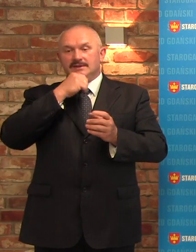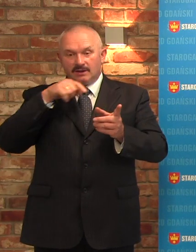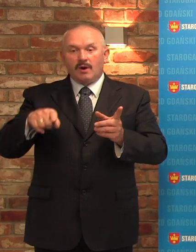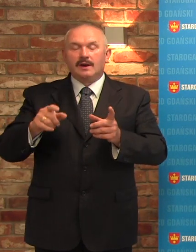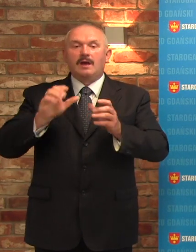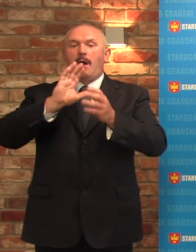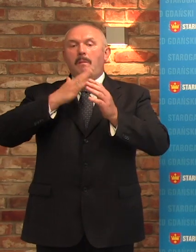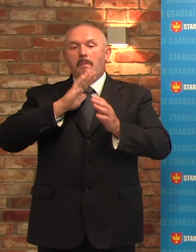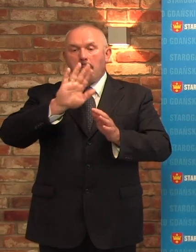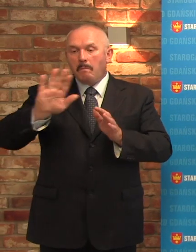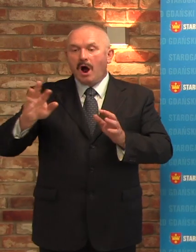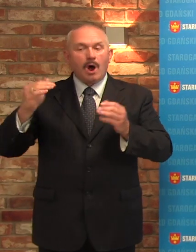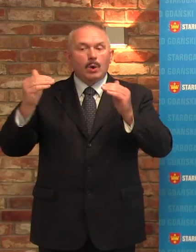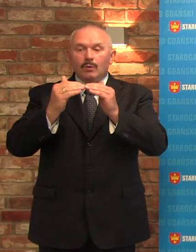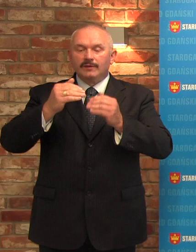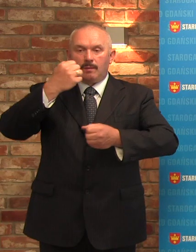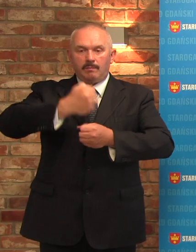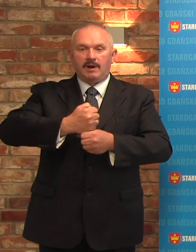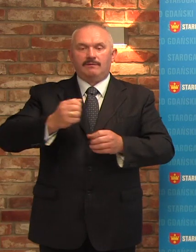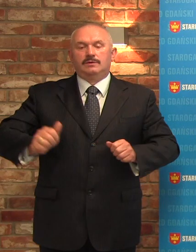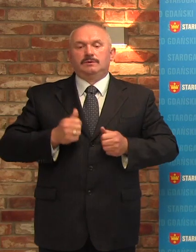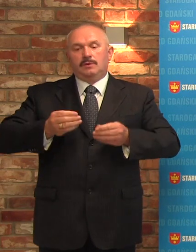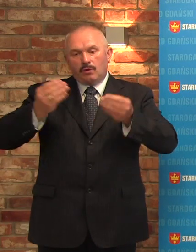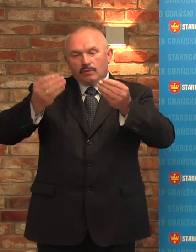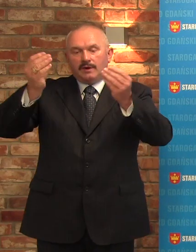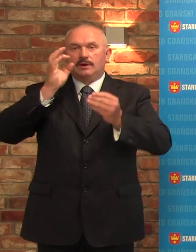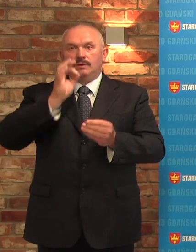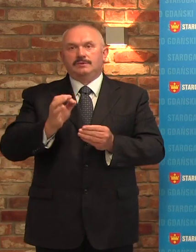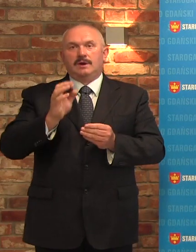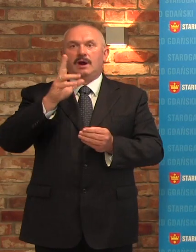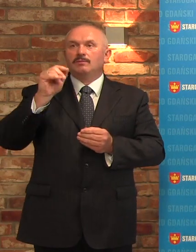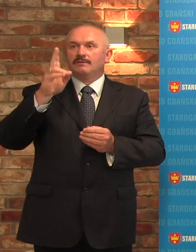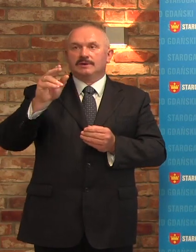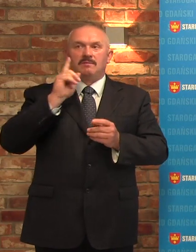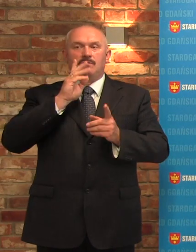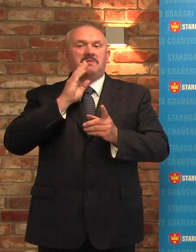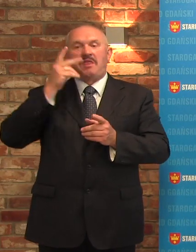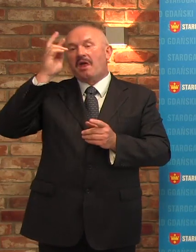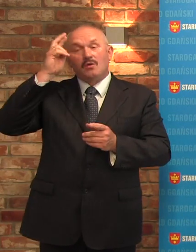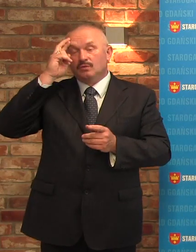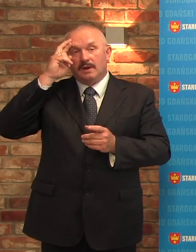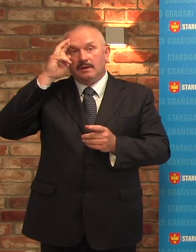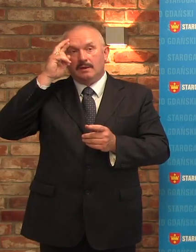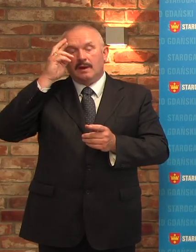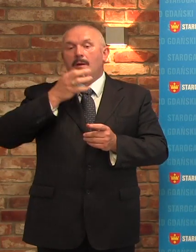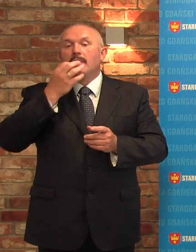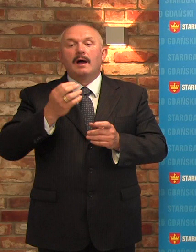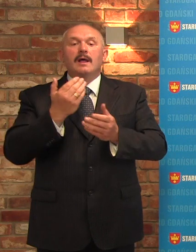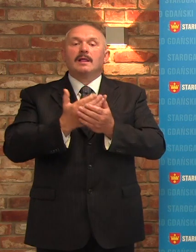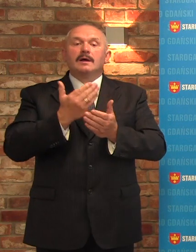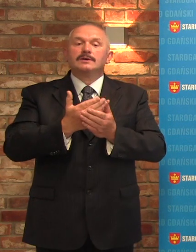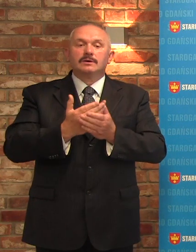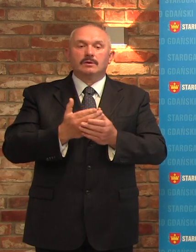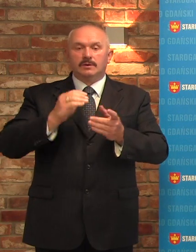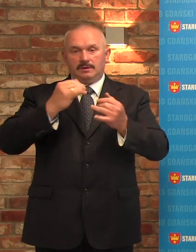wsparcia ich rozwoju. Widać, no tutaj Pan Kaszubowski tego nie rozumie. Ja zadaję bardzo proste pytanie, czym różnią się dzieci chcące grać